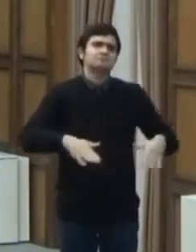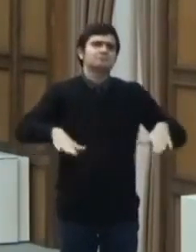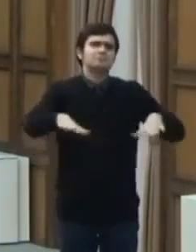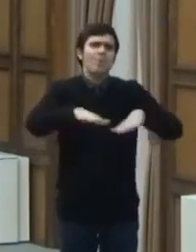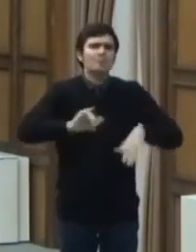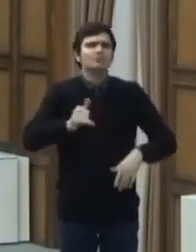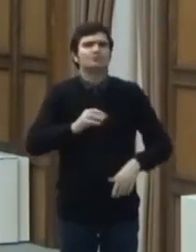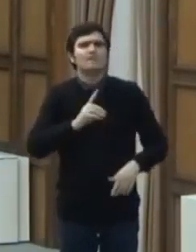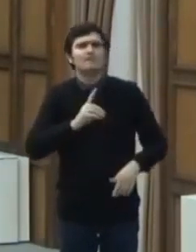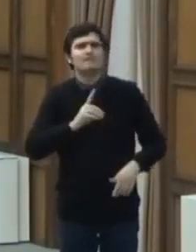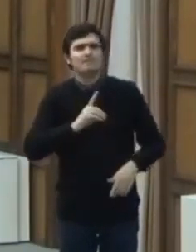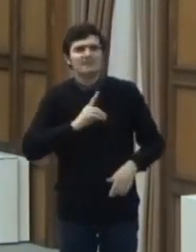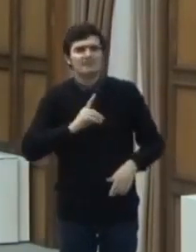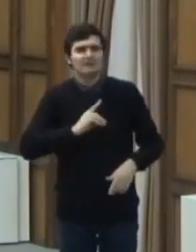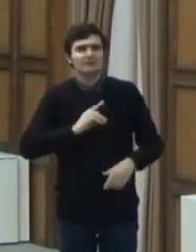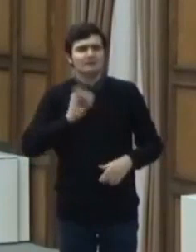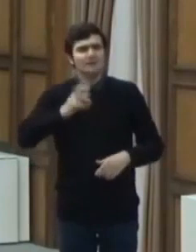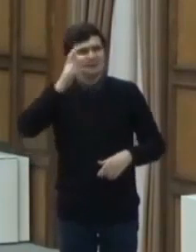specifice.